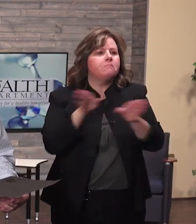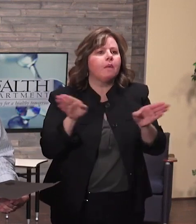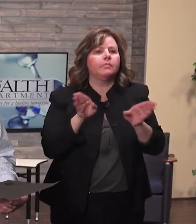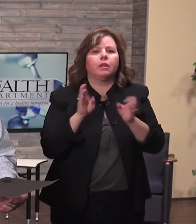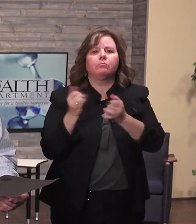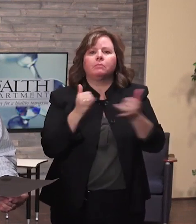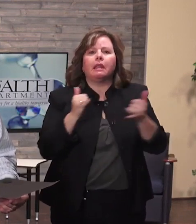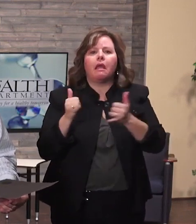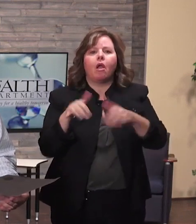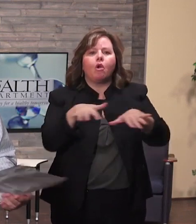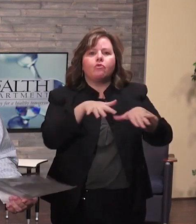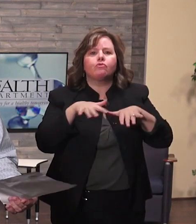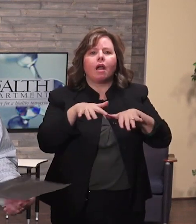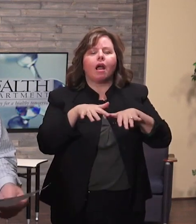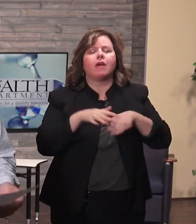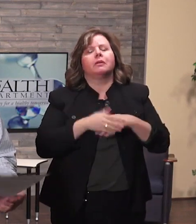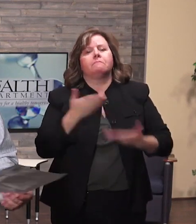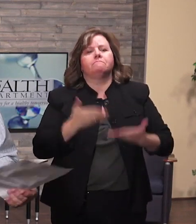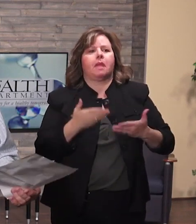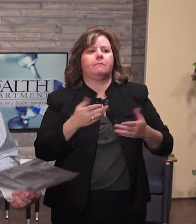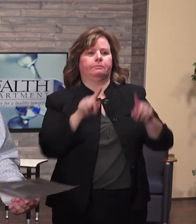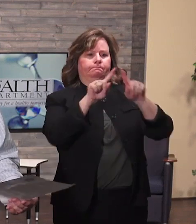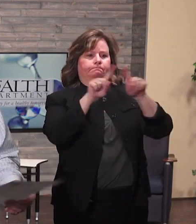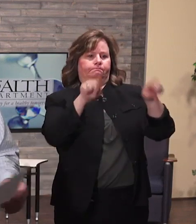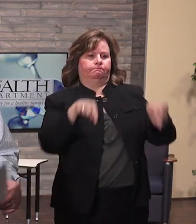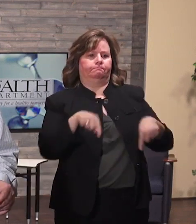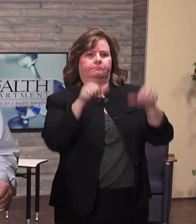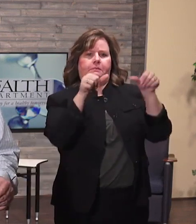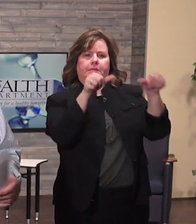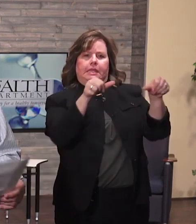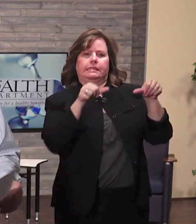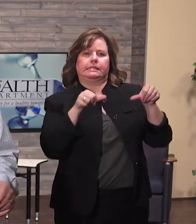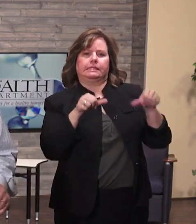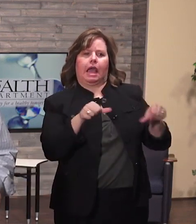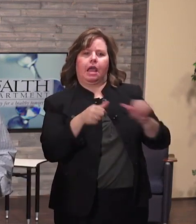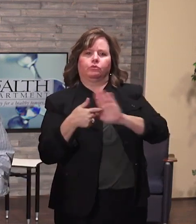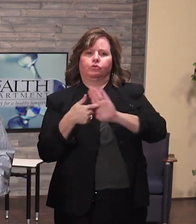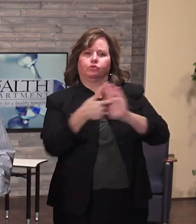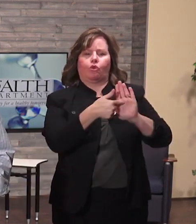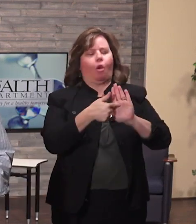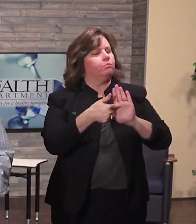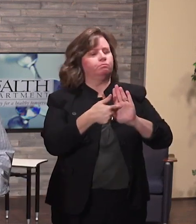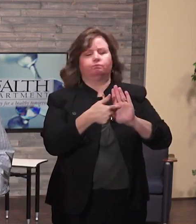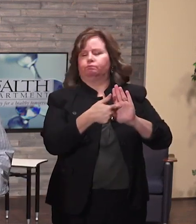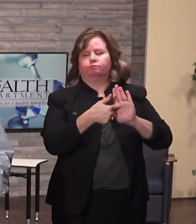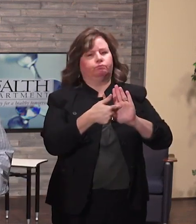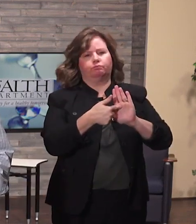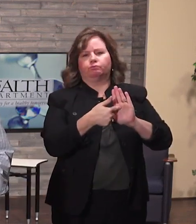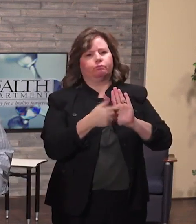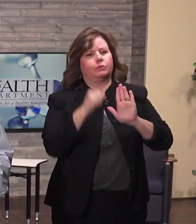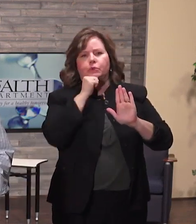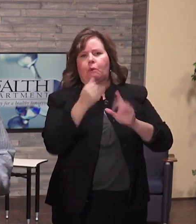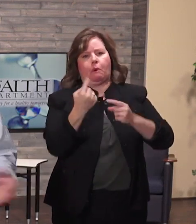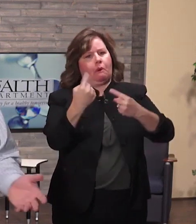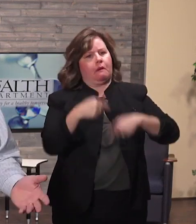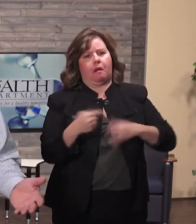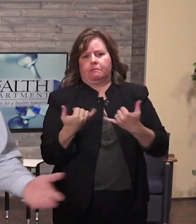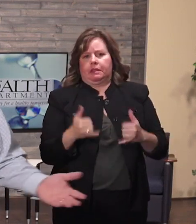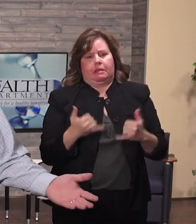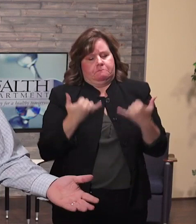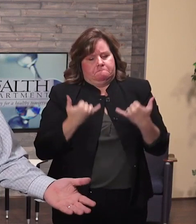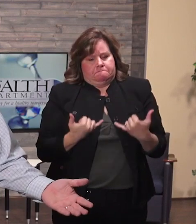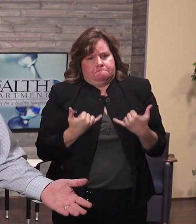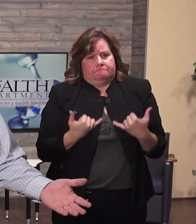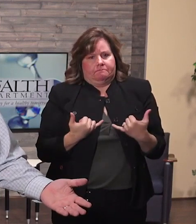aire libre, pero no en el equipo de juegos infantiles que se comparte con otros niños. También si usted